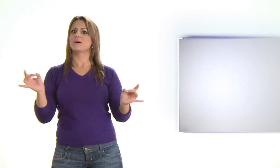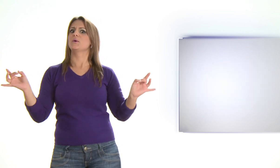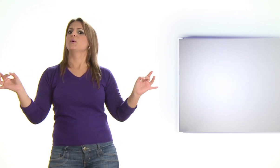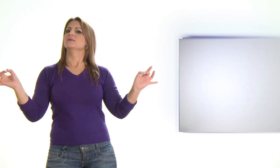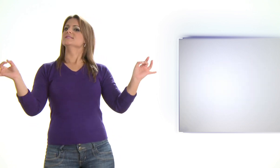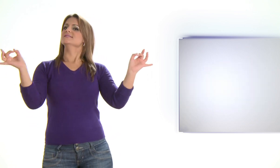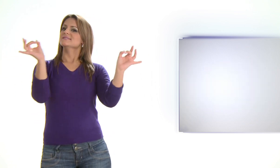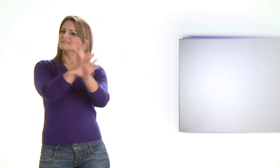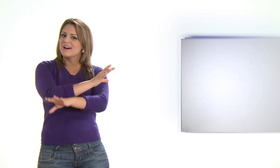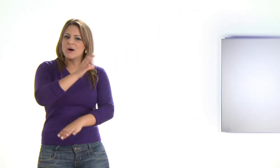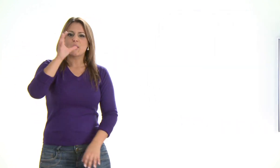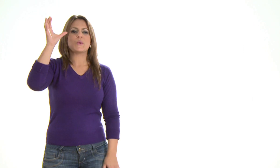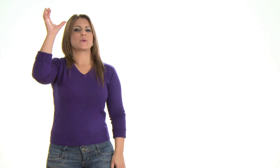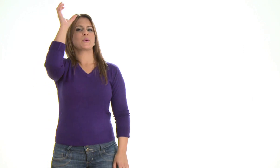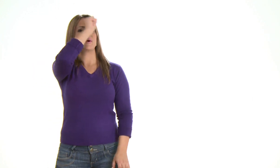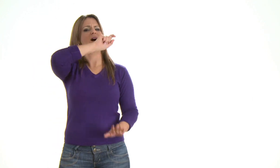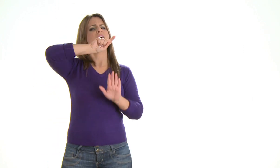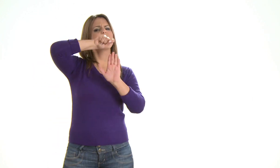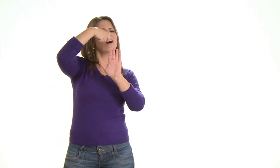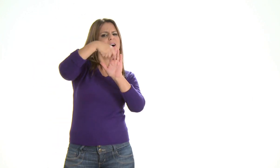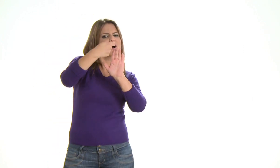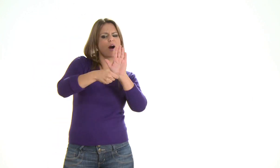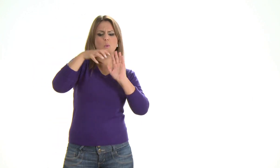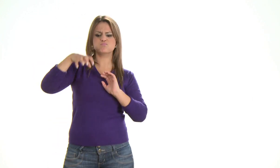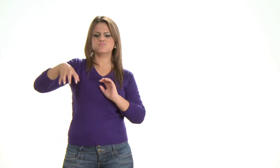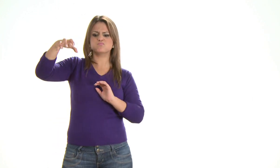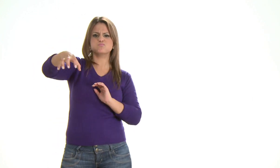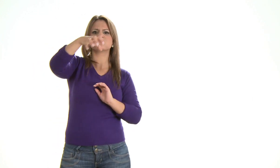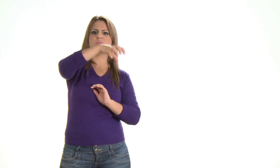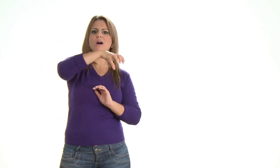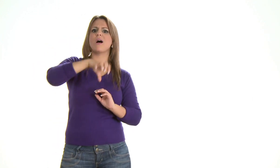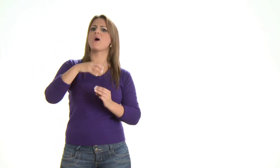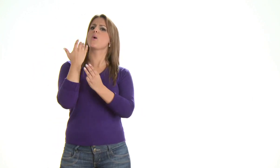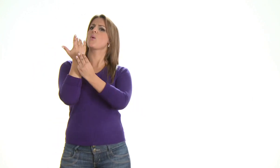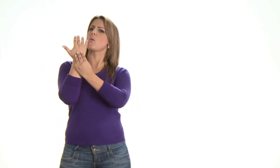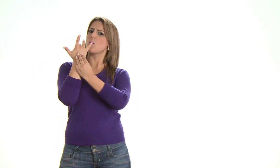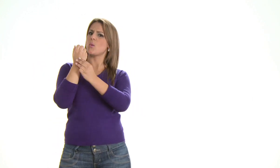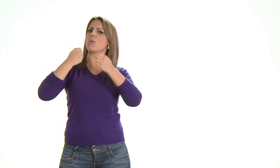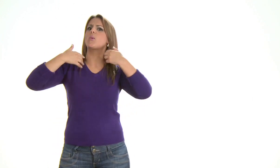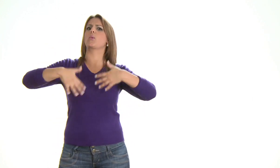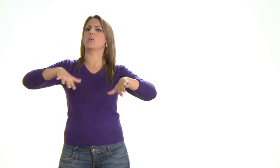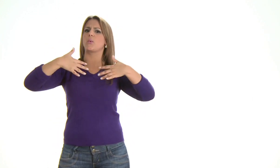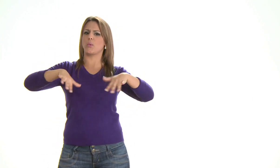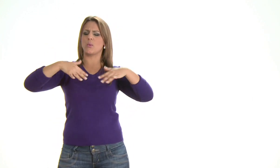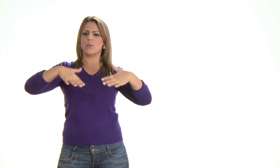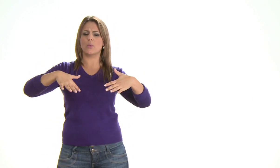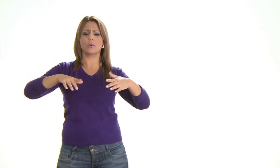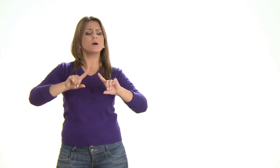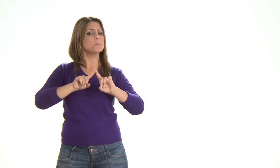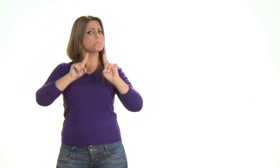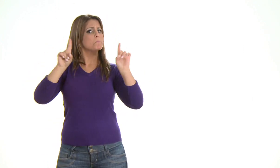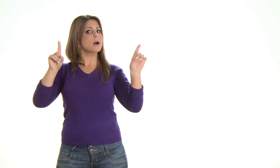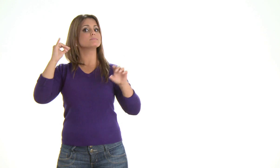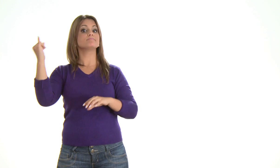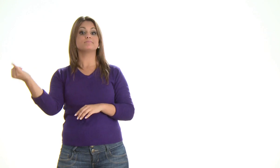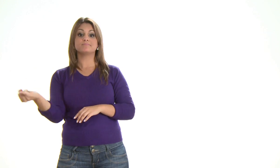Pronto! Nossa! Aprendemos muitos sinais, né? De quase todos os setores da nossa universidade. Mas também é importante nós